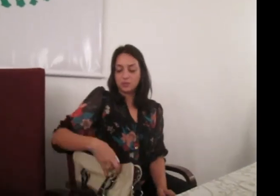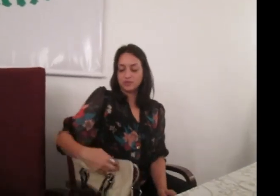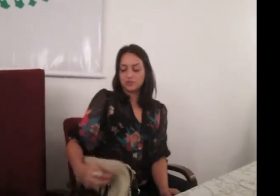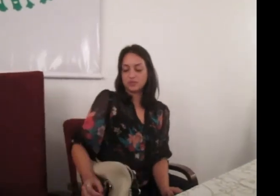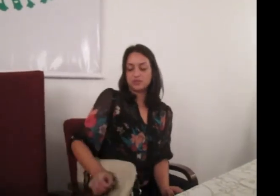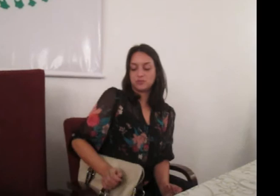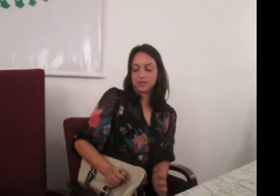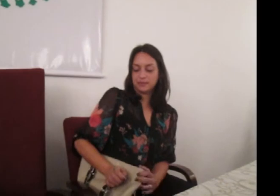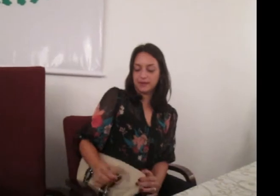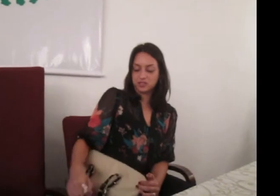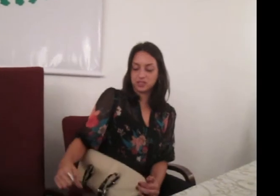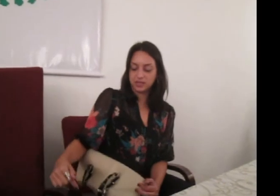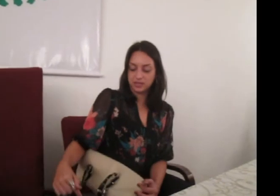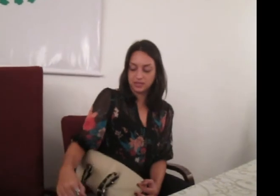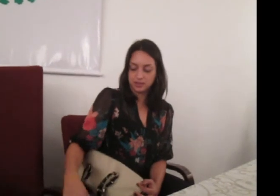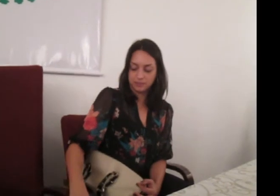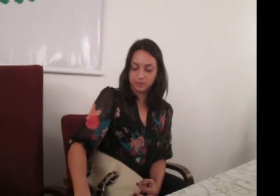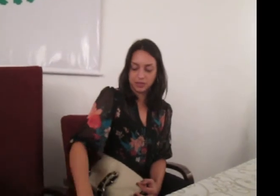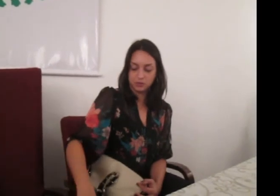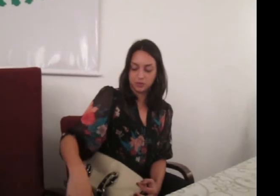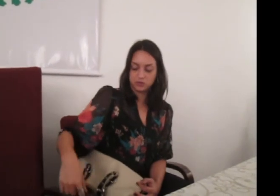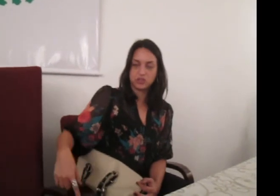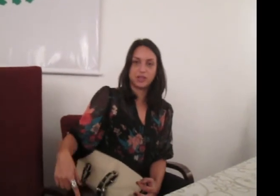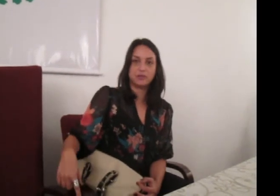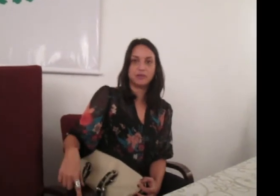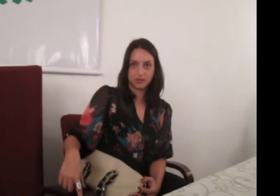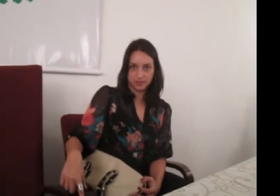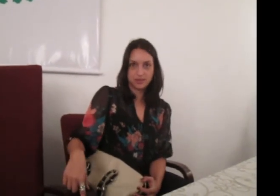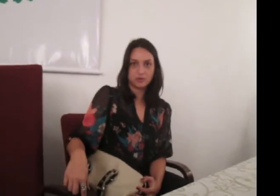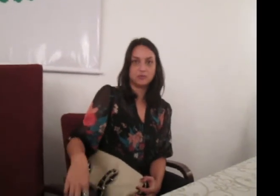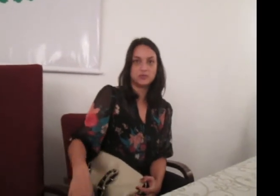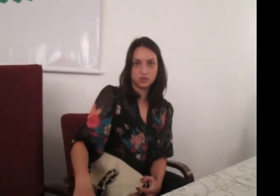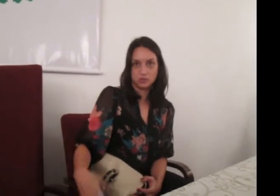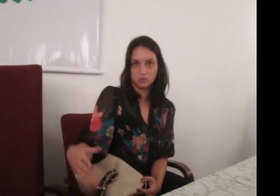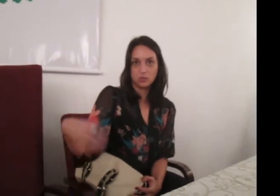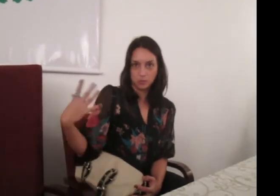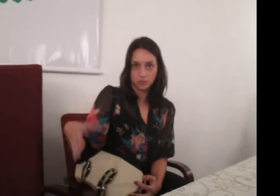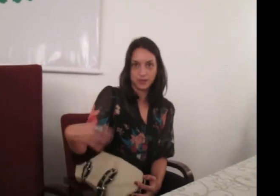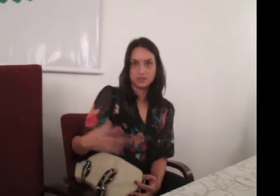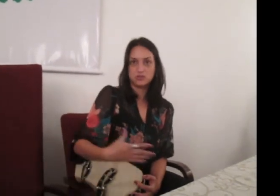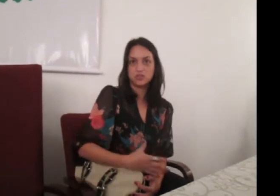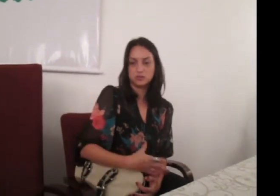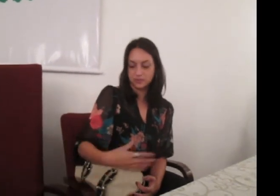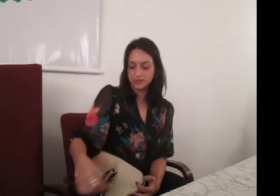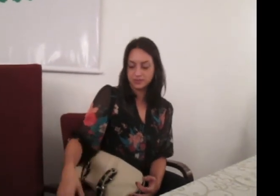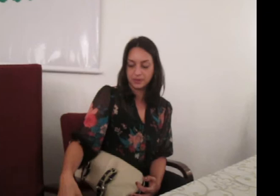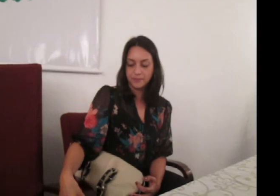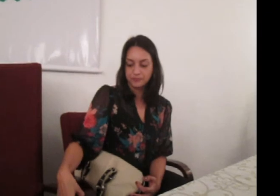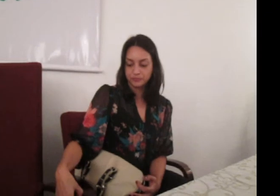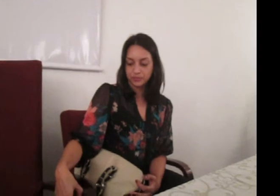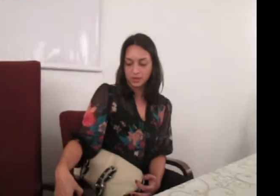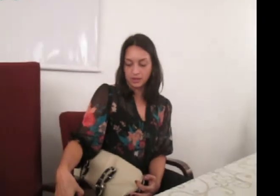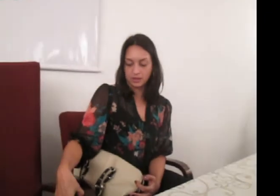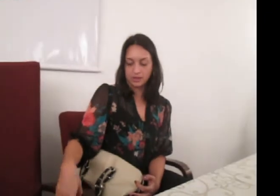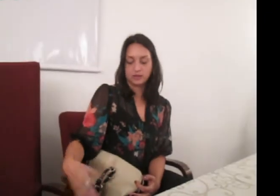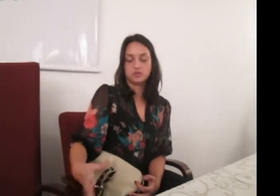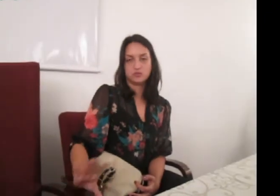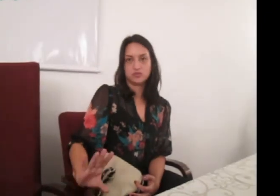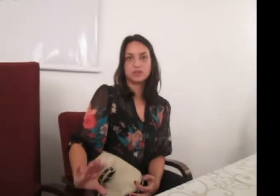de professores de matemática aqui, porque no Rio de Janeiro, que eles têm o instituto mais antigo no Brasil, né? É lá de onde